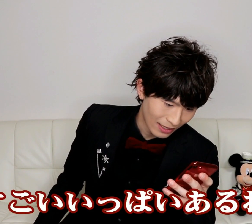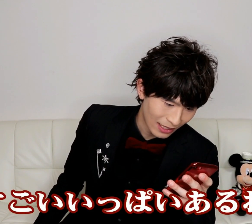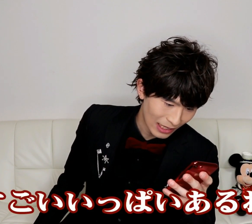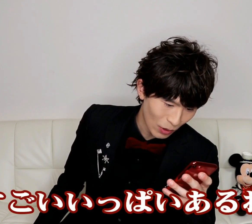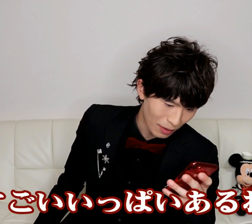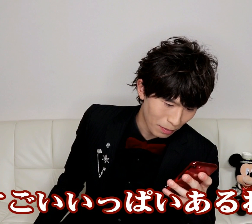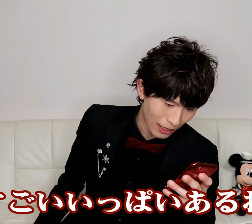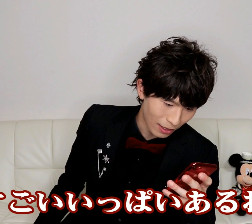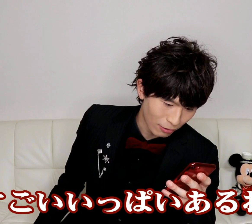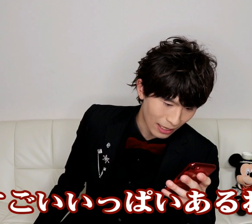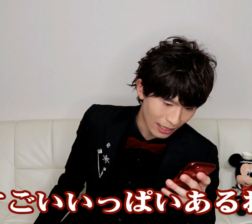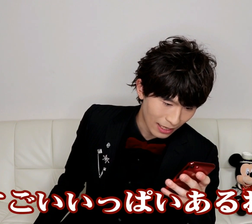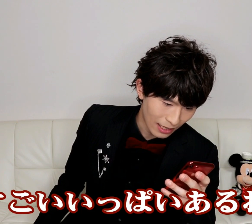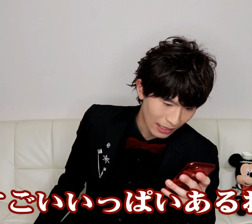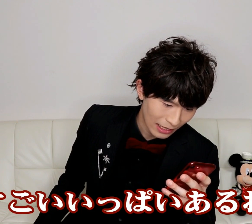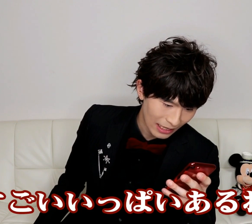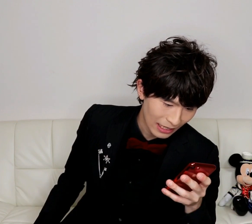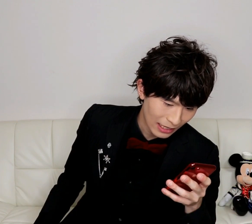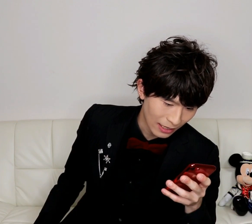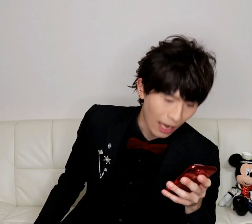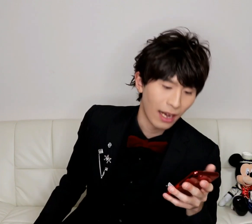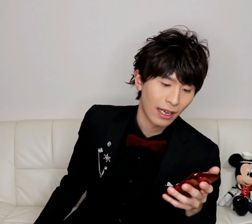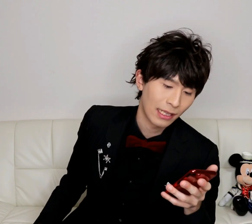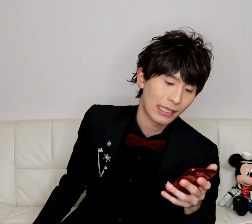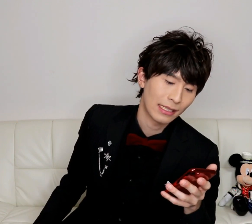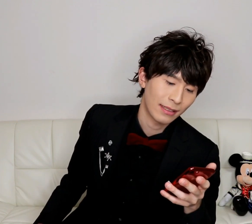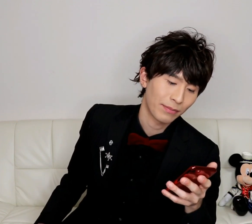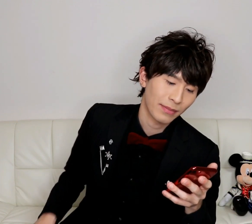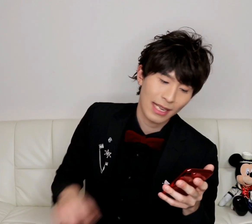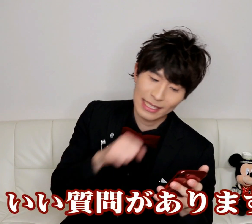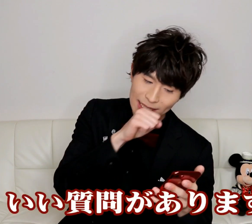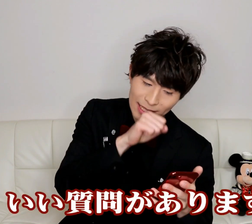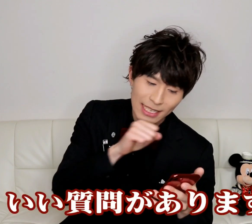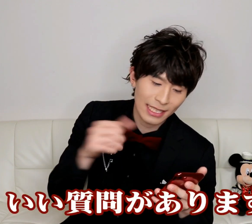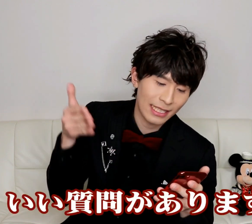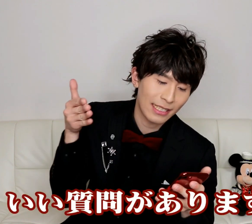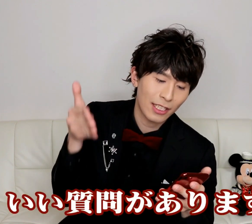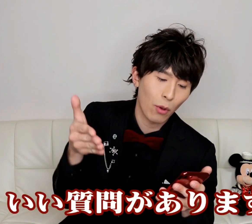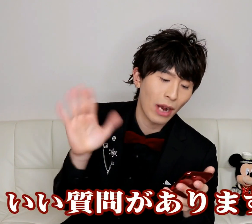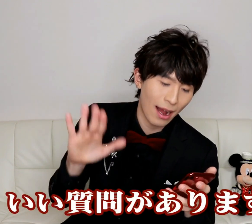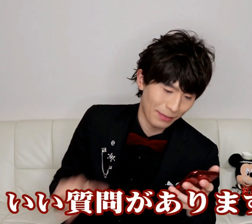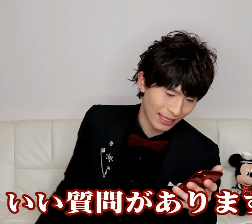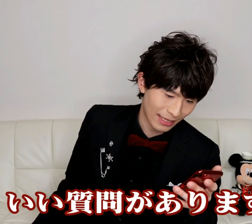すごいいっぱいあるわあいい質問があります